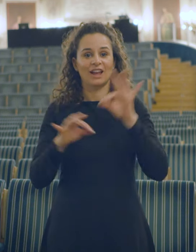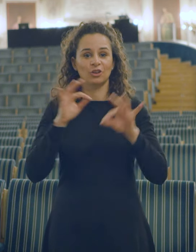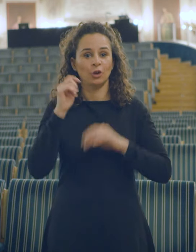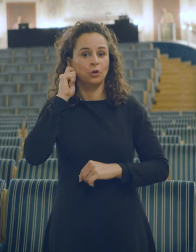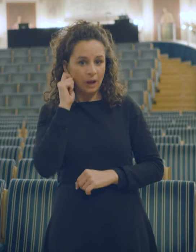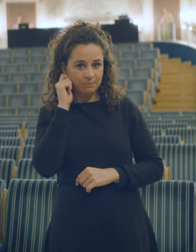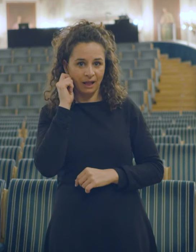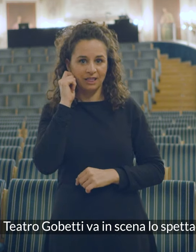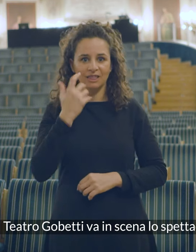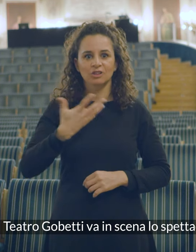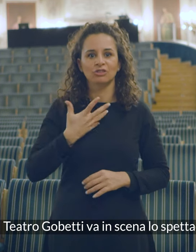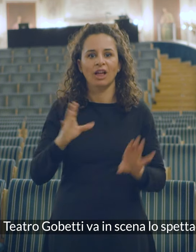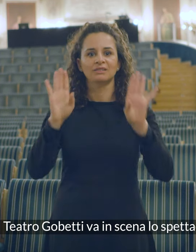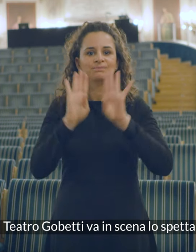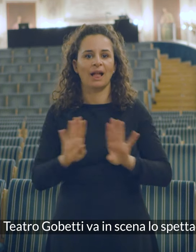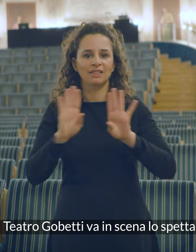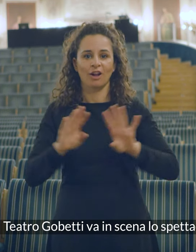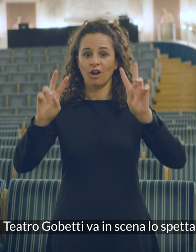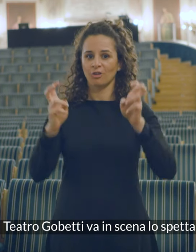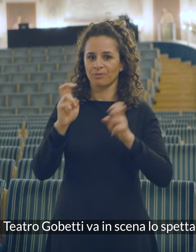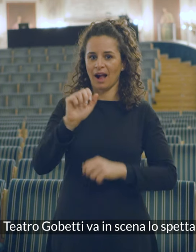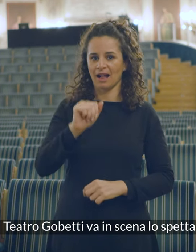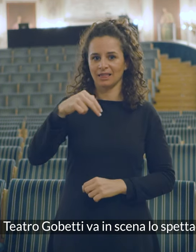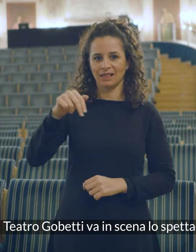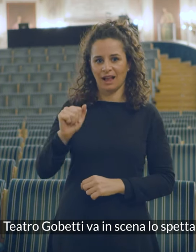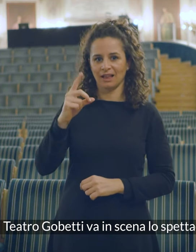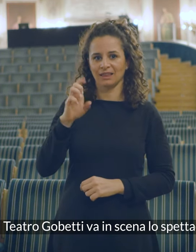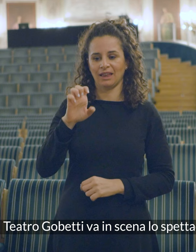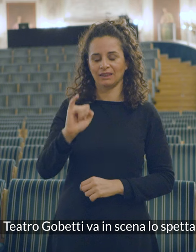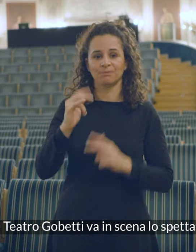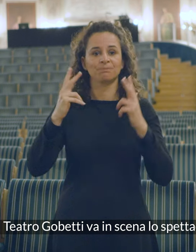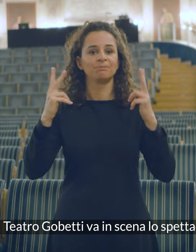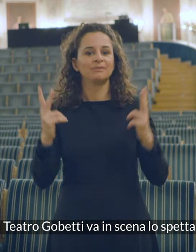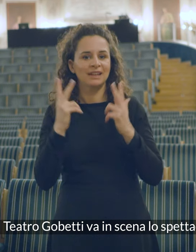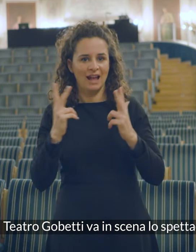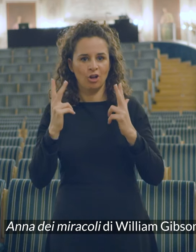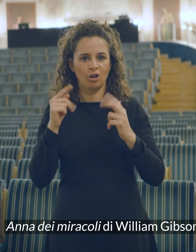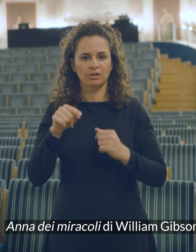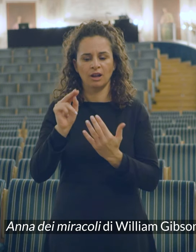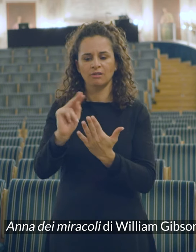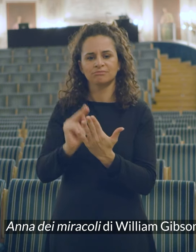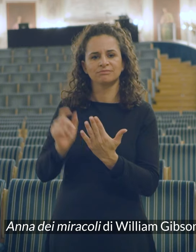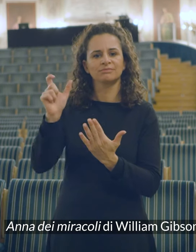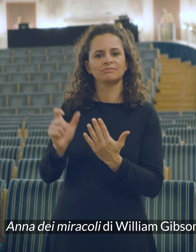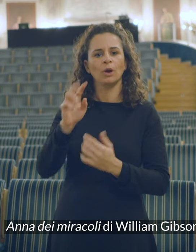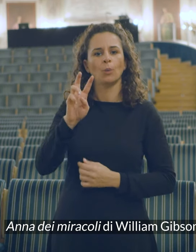Al Teatro Gobetti va in scena lo spettacolo Anna dei Miracoli